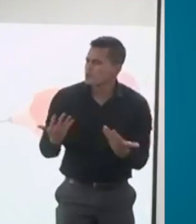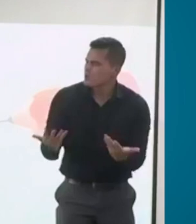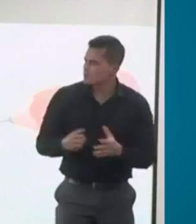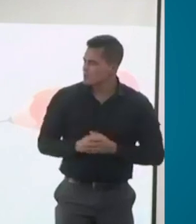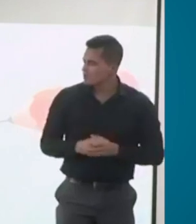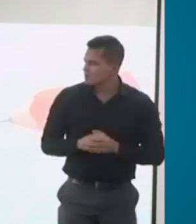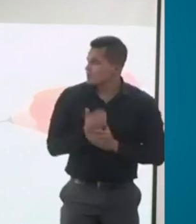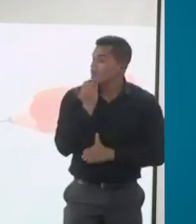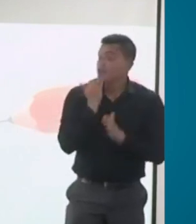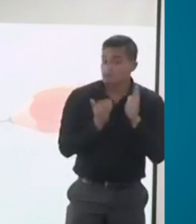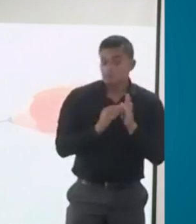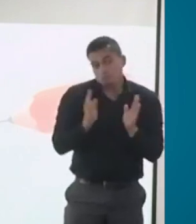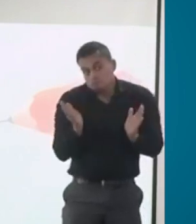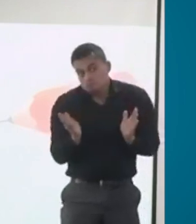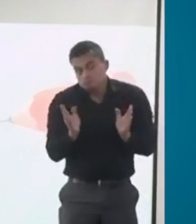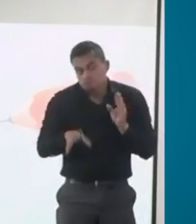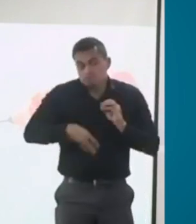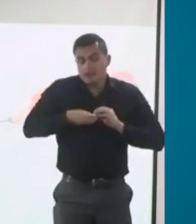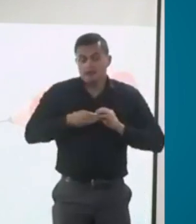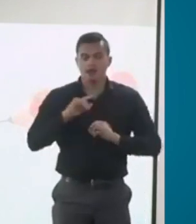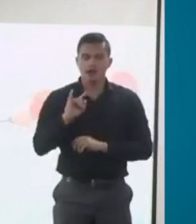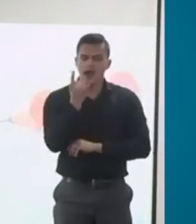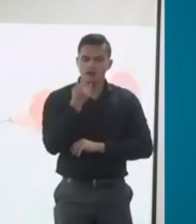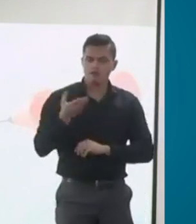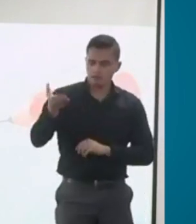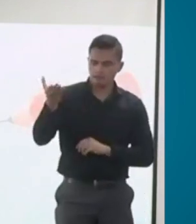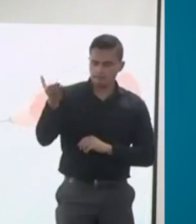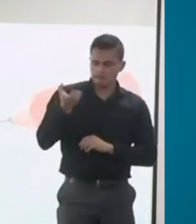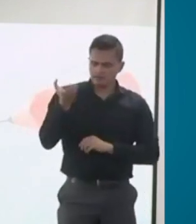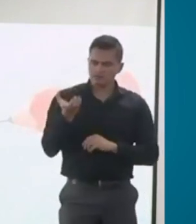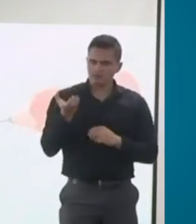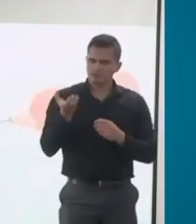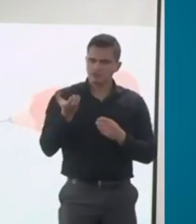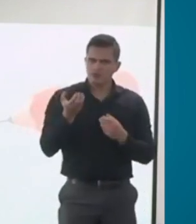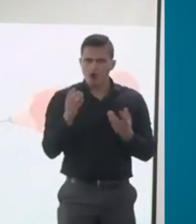requerir una pensión, ¿influye el total de semanas cotizadas?